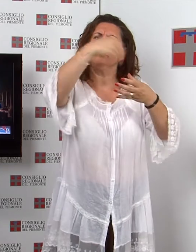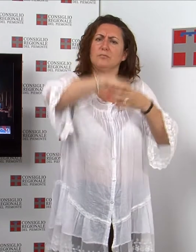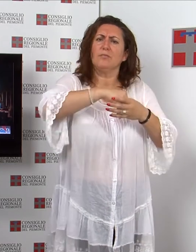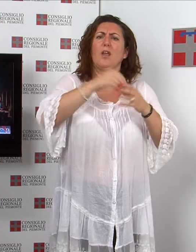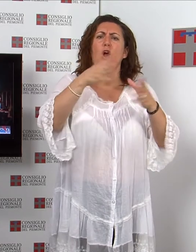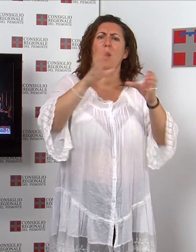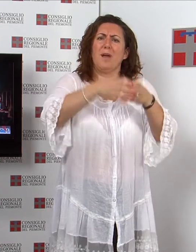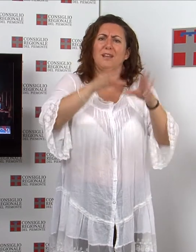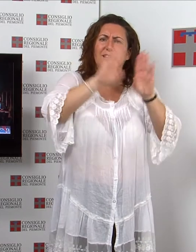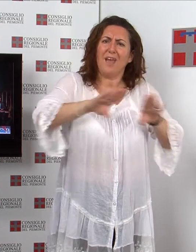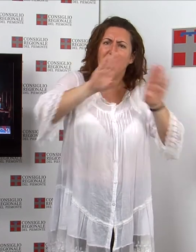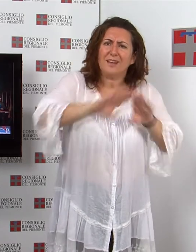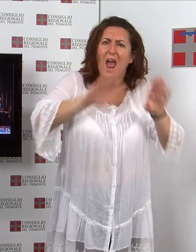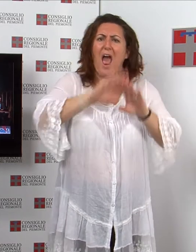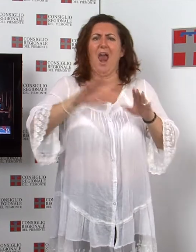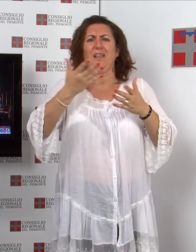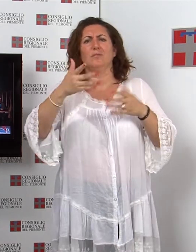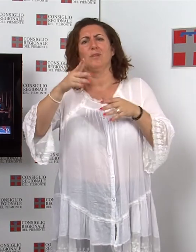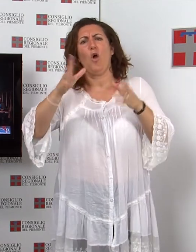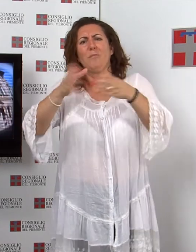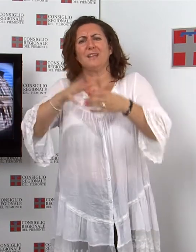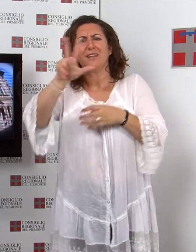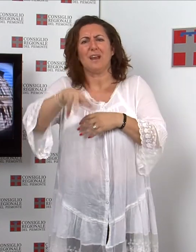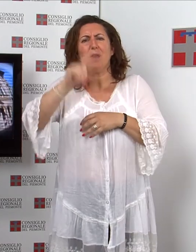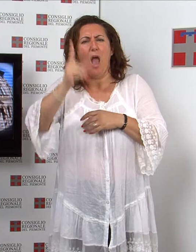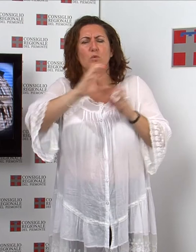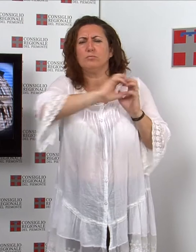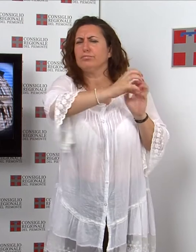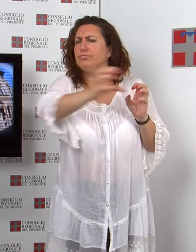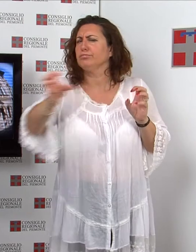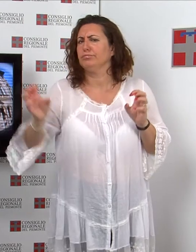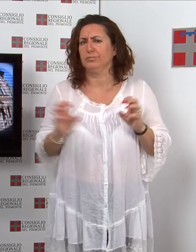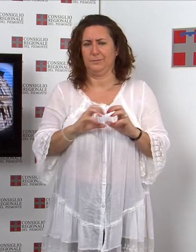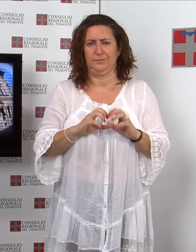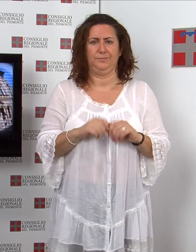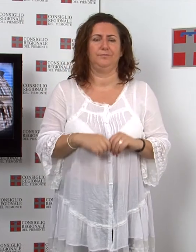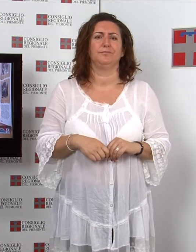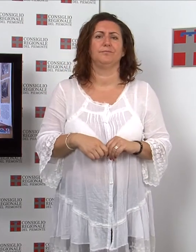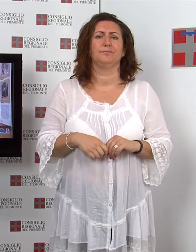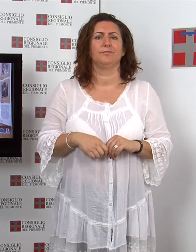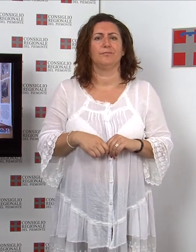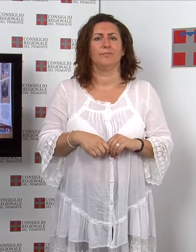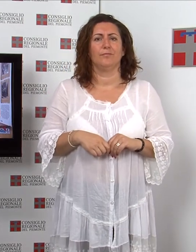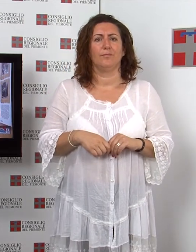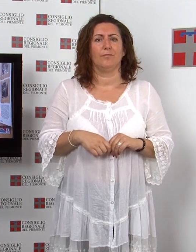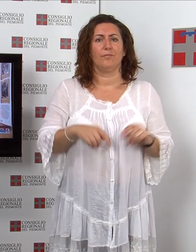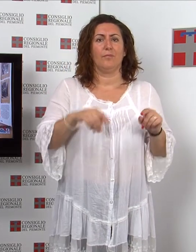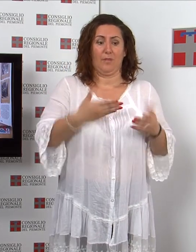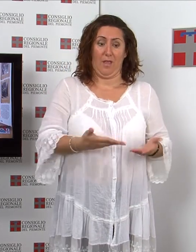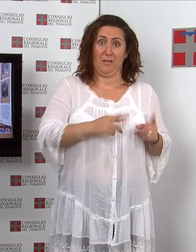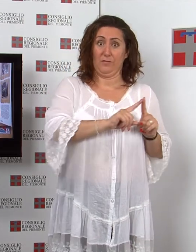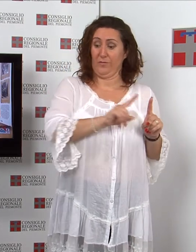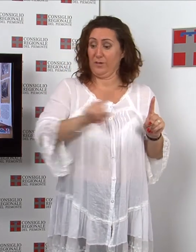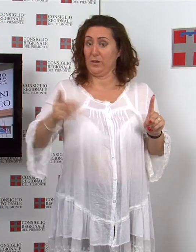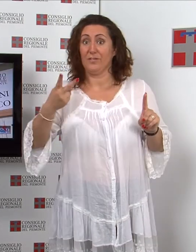Accademia dei Folli, Tecne e Compagnia 3001 Iris tra botanica e storia Fino al 28 agosto nella Sala